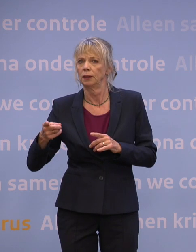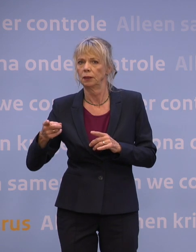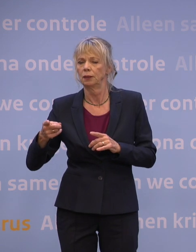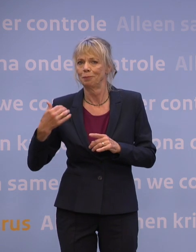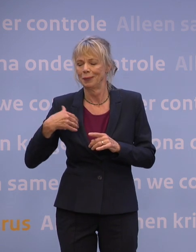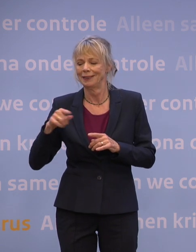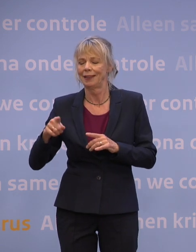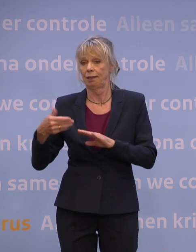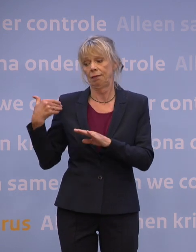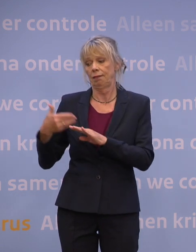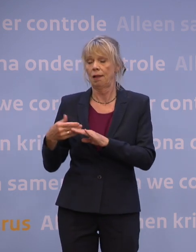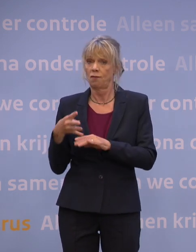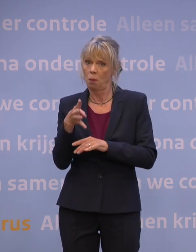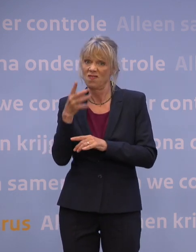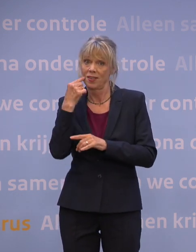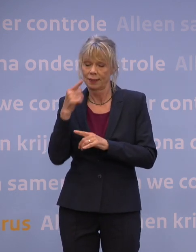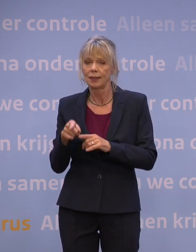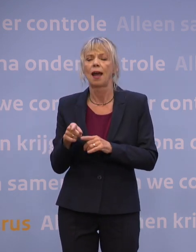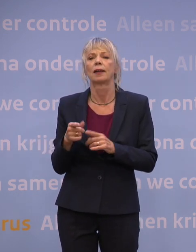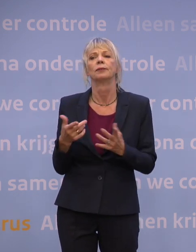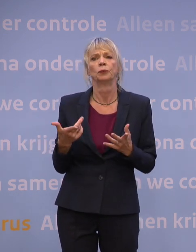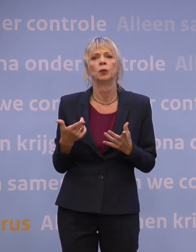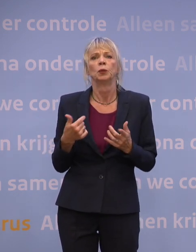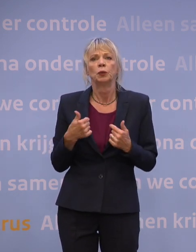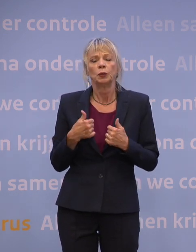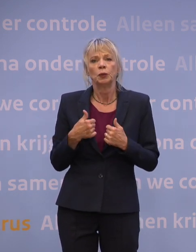nog, ja, door de helft en eigenlijk nog iets verder dan door de helft.